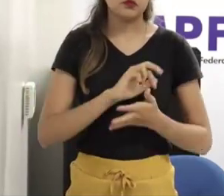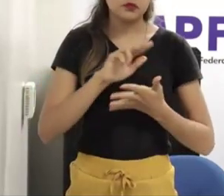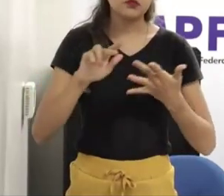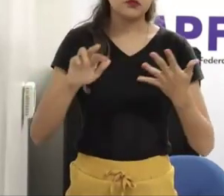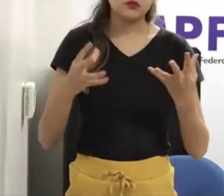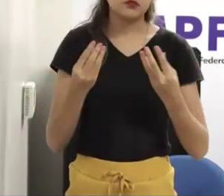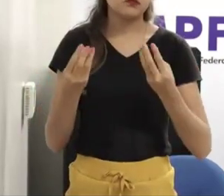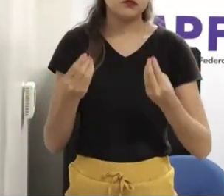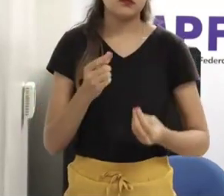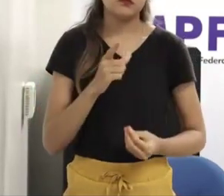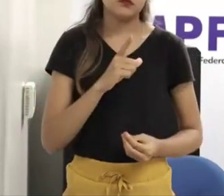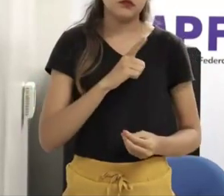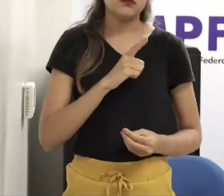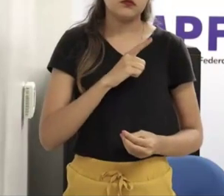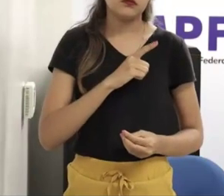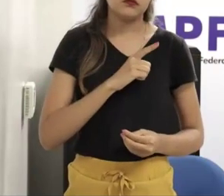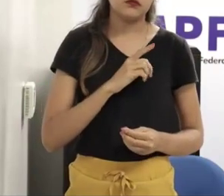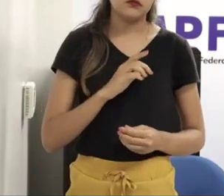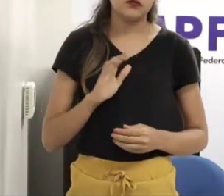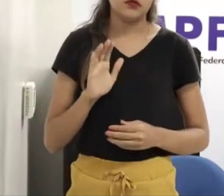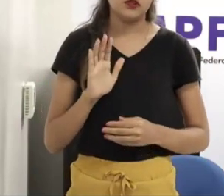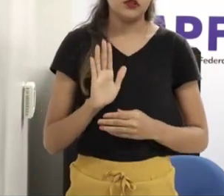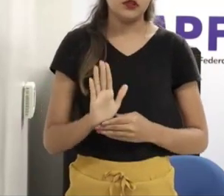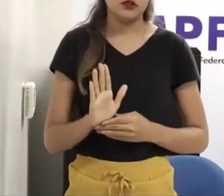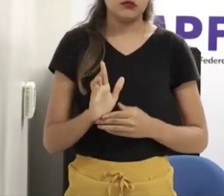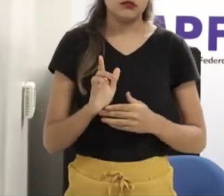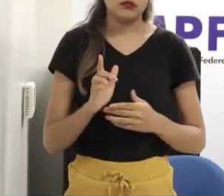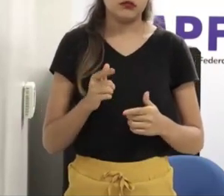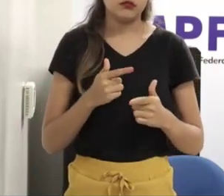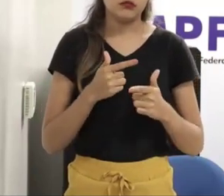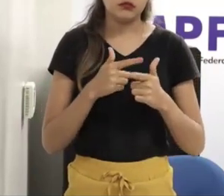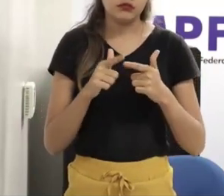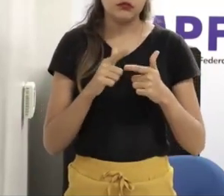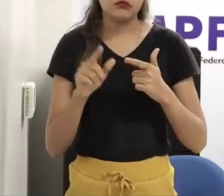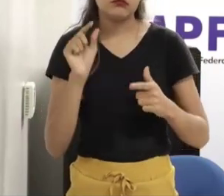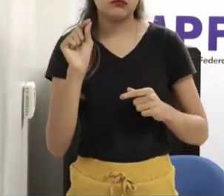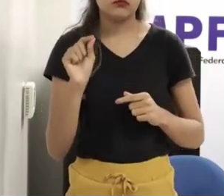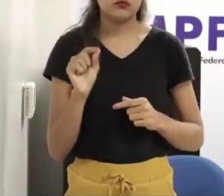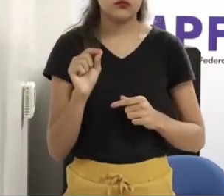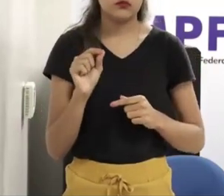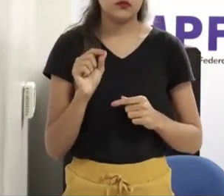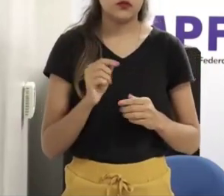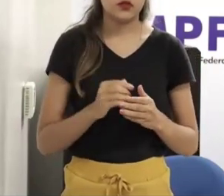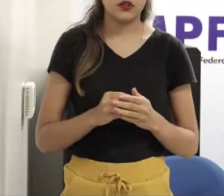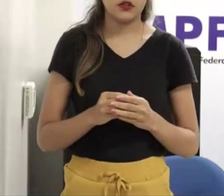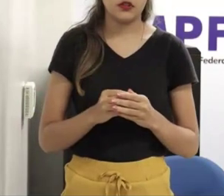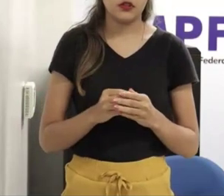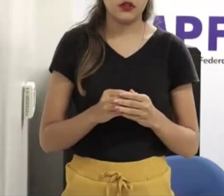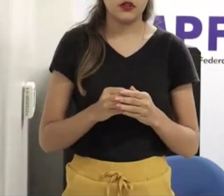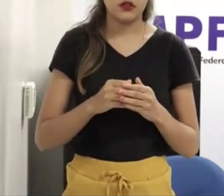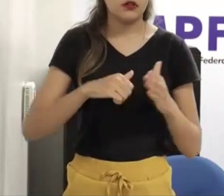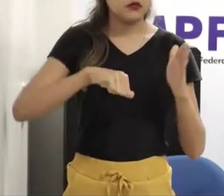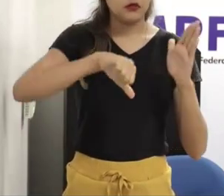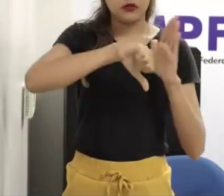problemas é tipificar, que vocês debateram de manhã, porque a cada ano que passa existe um novo crime inventado,